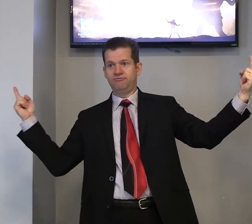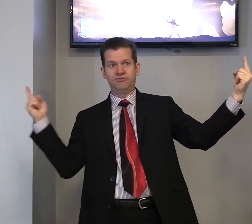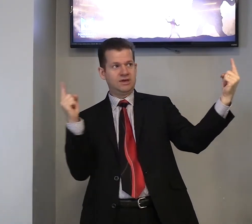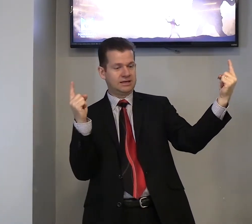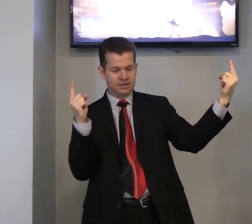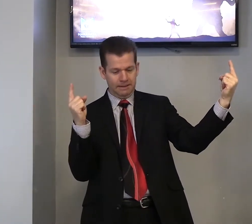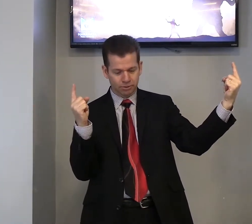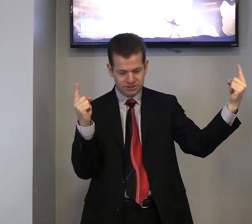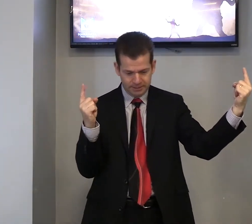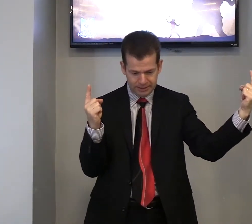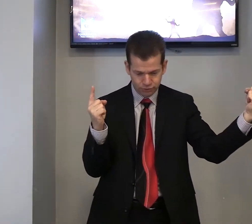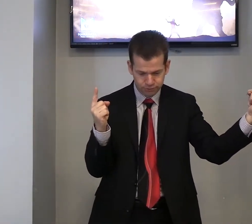vinha aproximando.